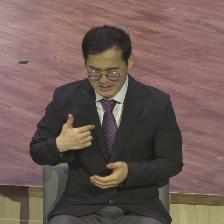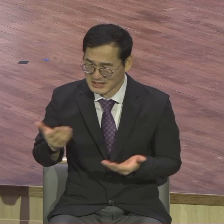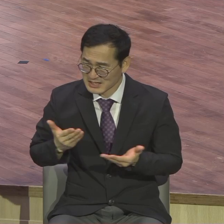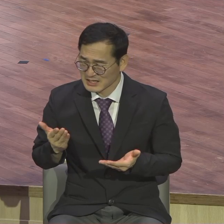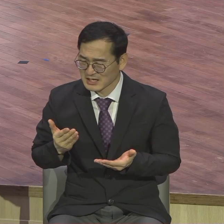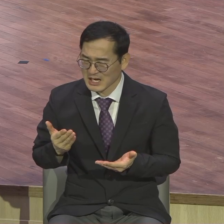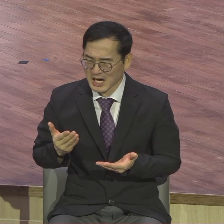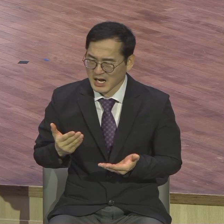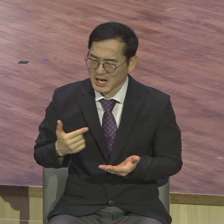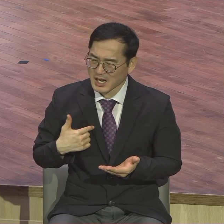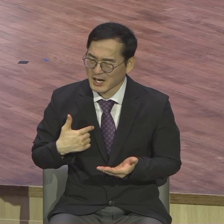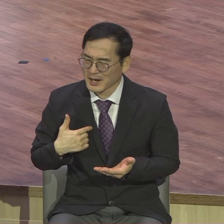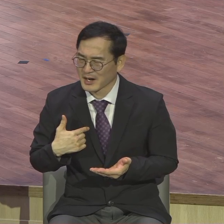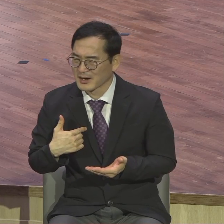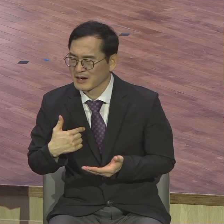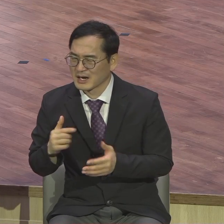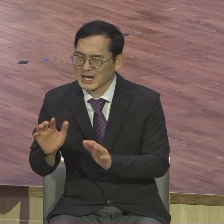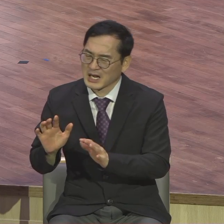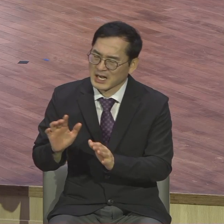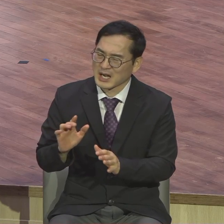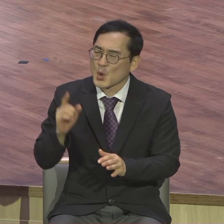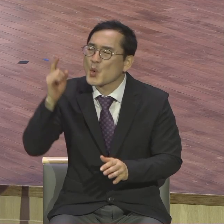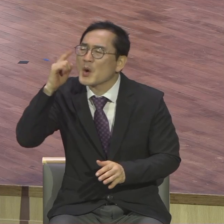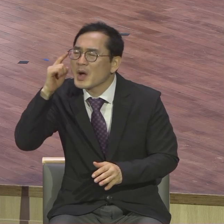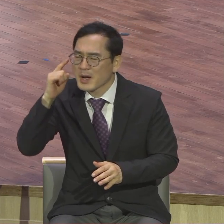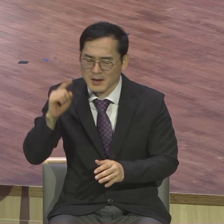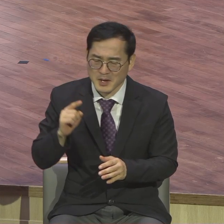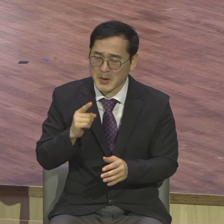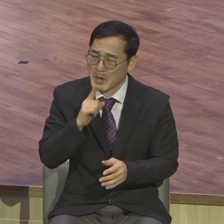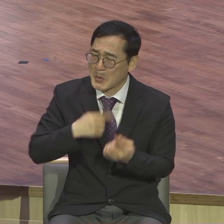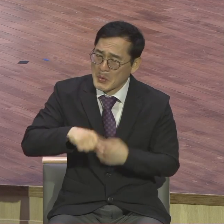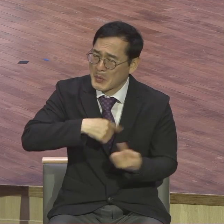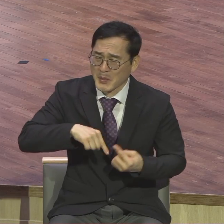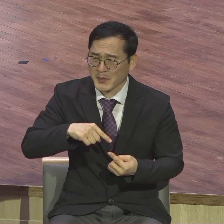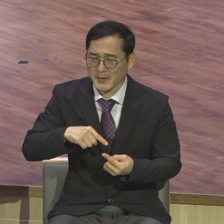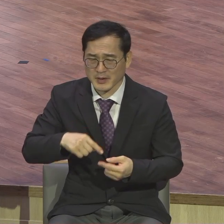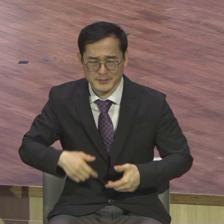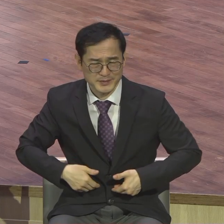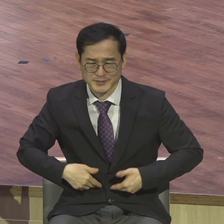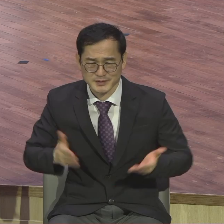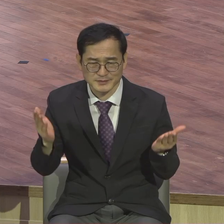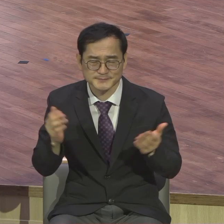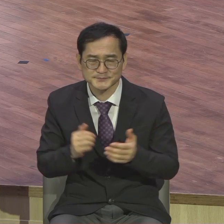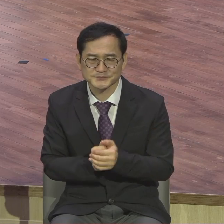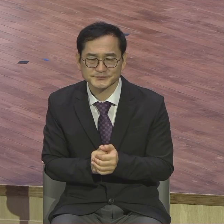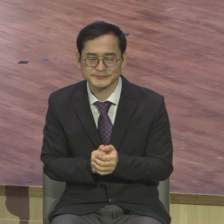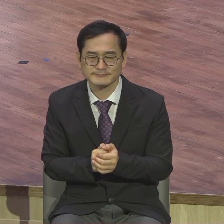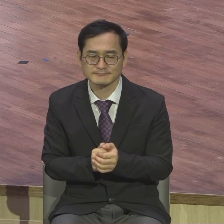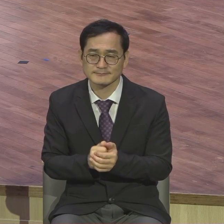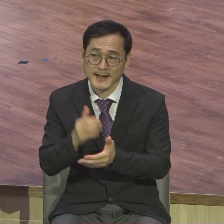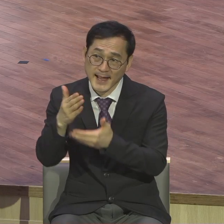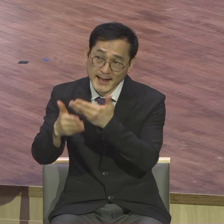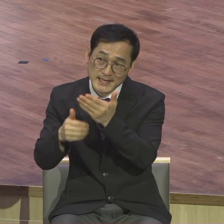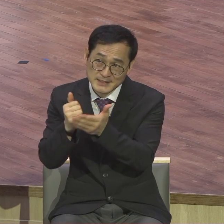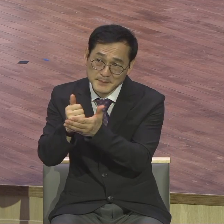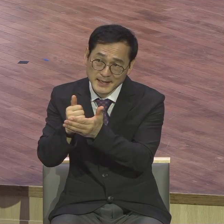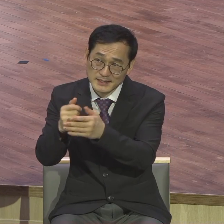이런 결산의 상황을 보면서 우리는 어떻게 하나님의 절대평가의 기준을 발견하시기